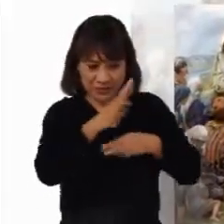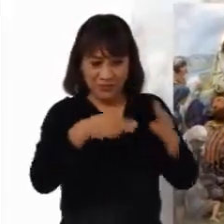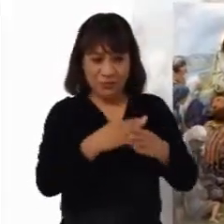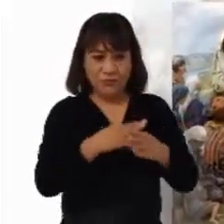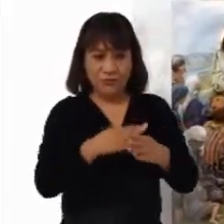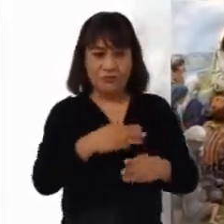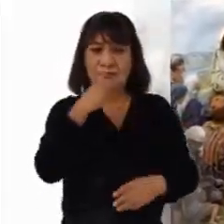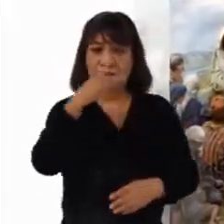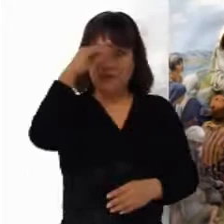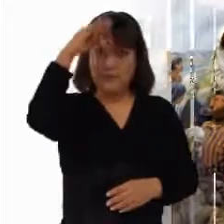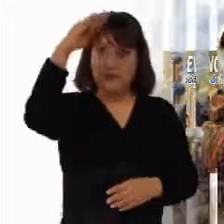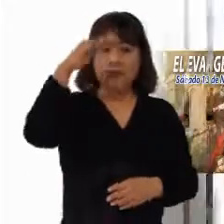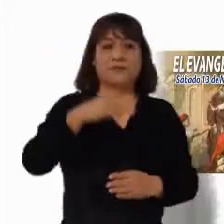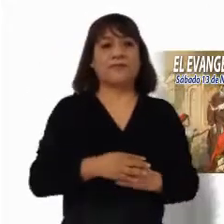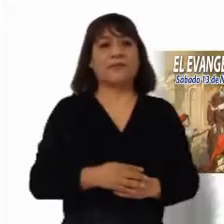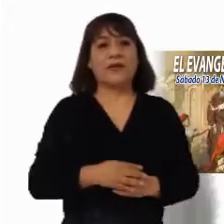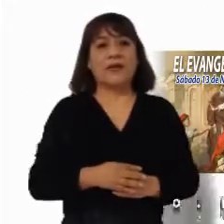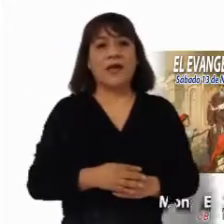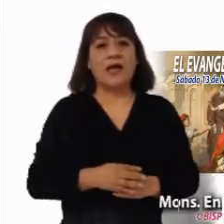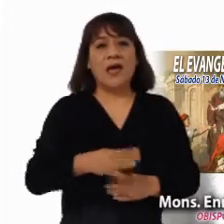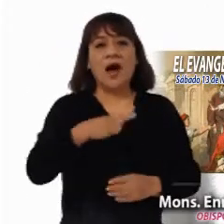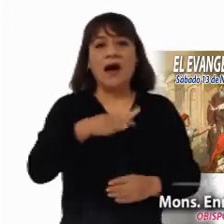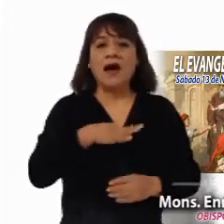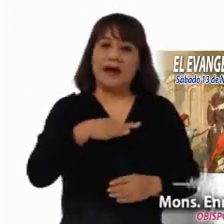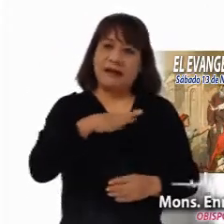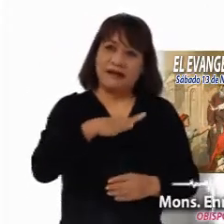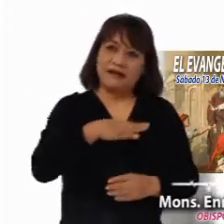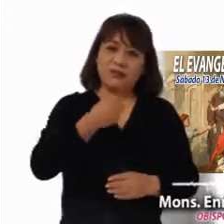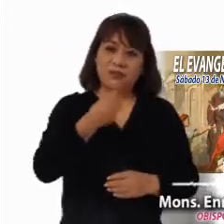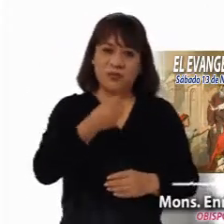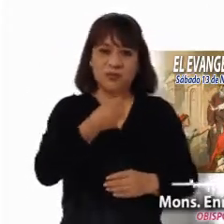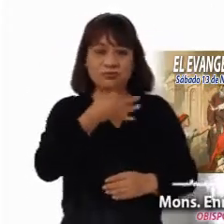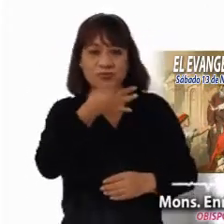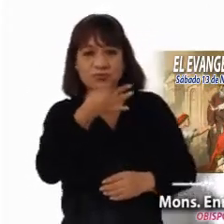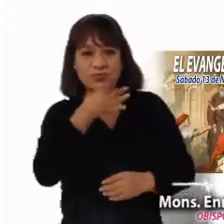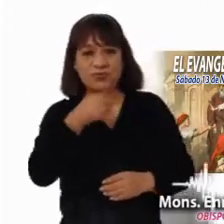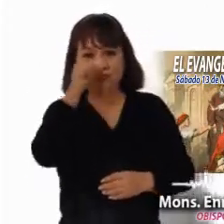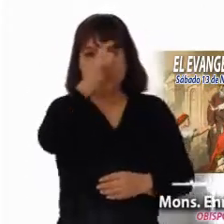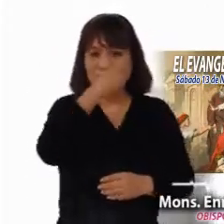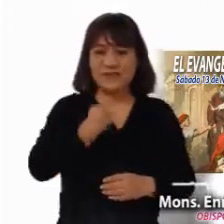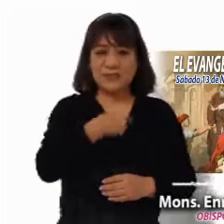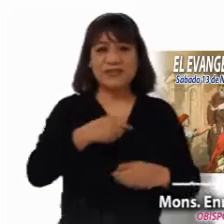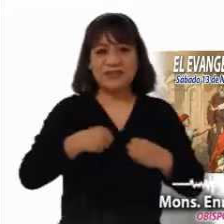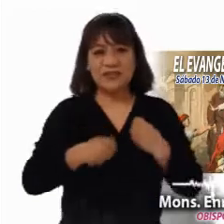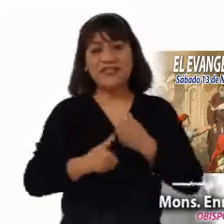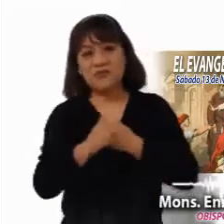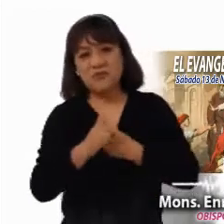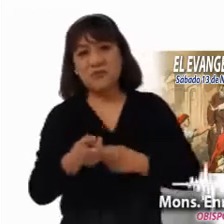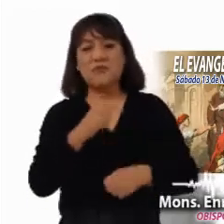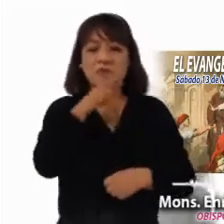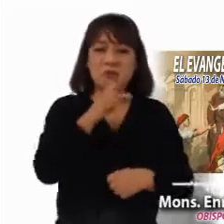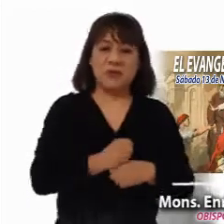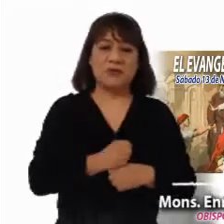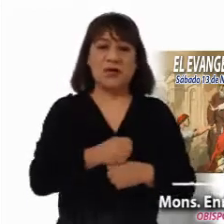Palabra del Señor En los momentos difíciles de nuestra vida no estamos solos. Tenemos un Padre